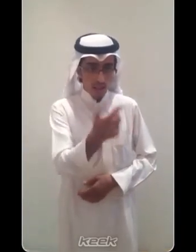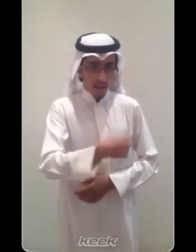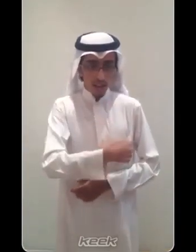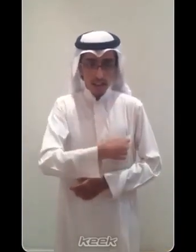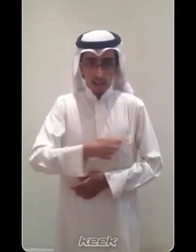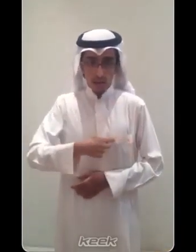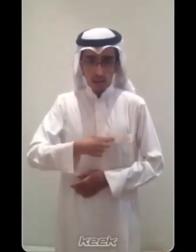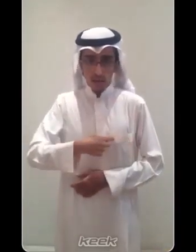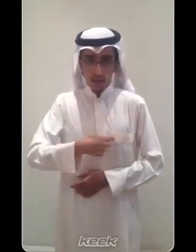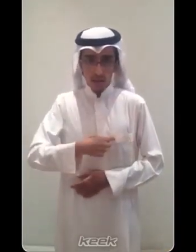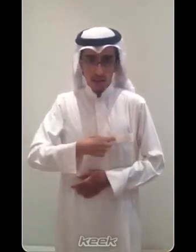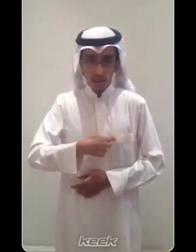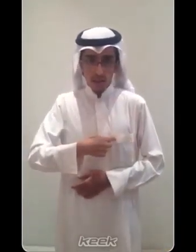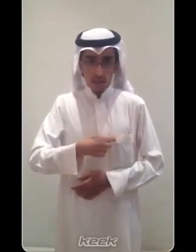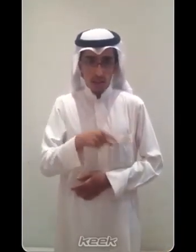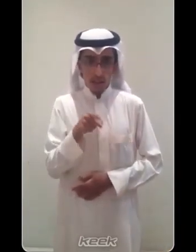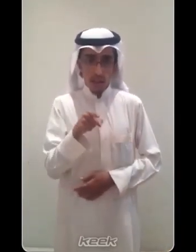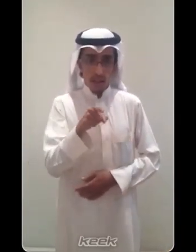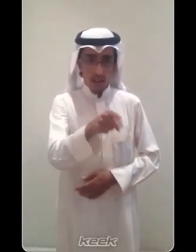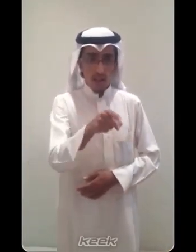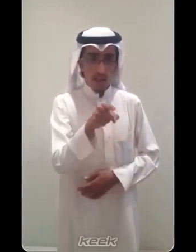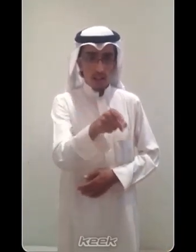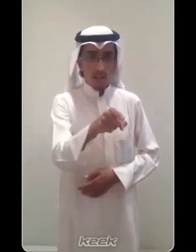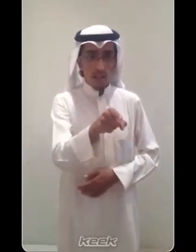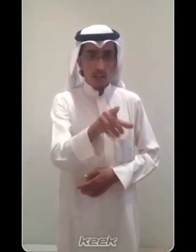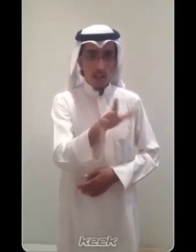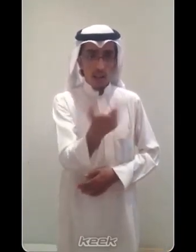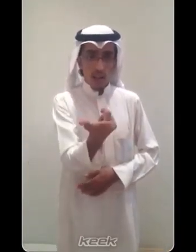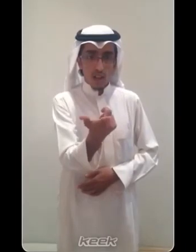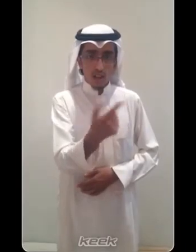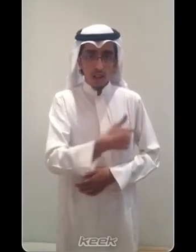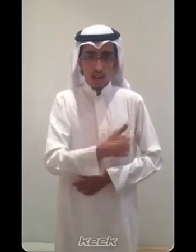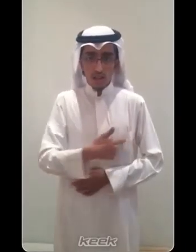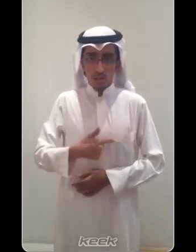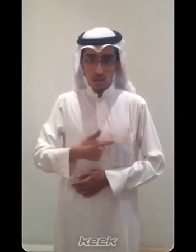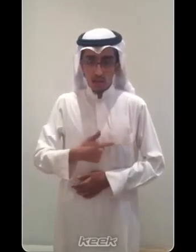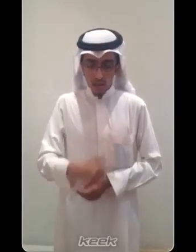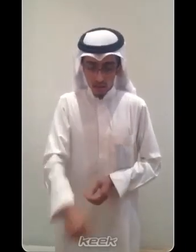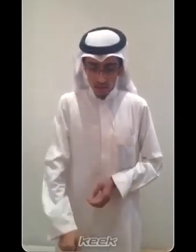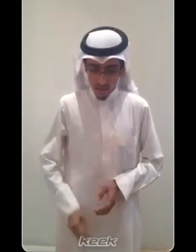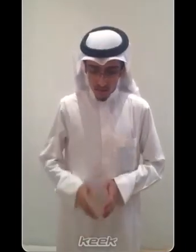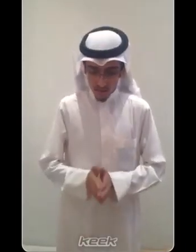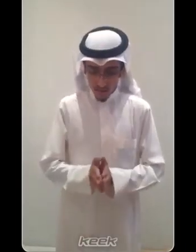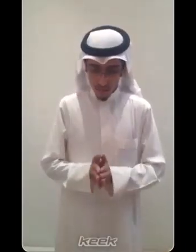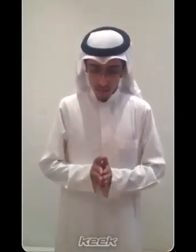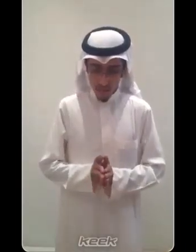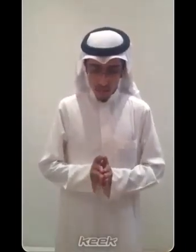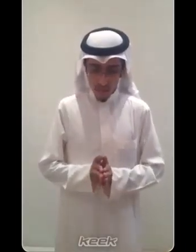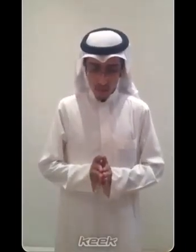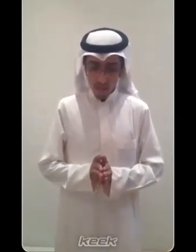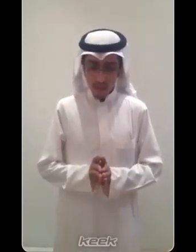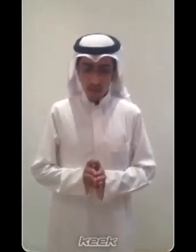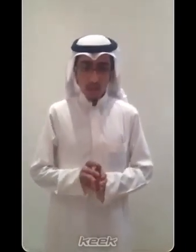اسمك تعشر عليه أنت إيش اسمك بعدين